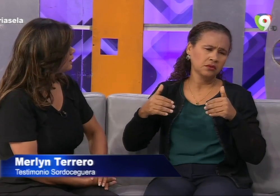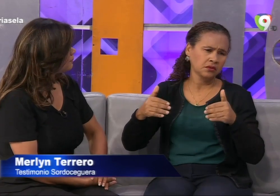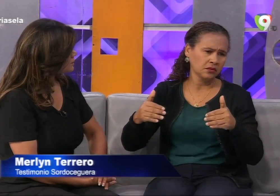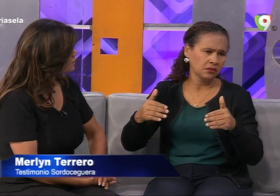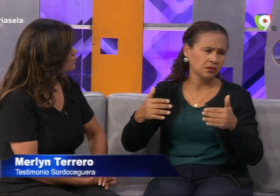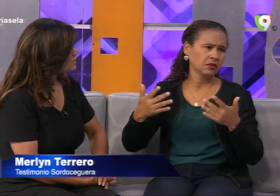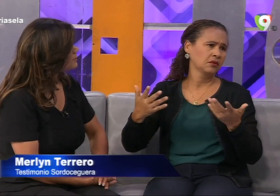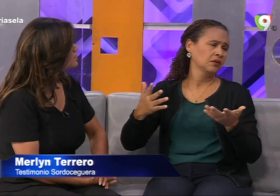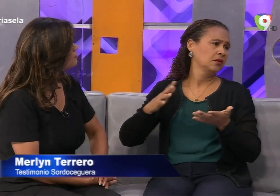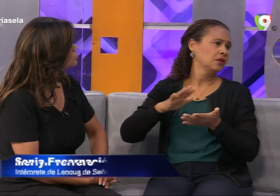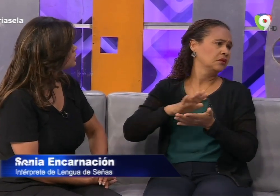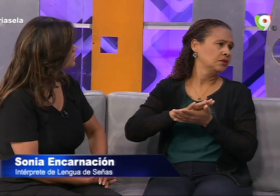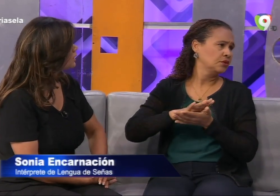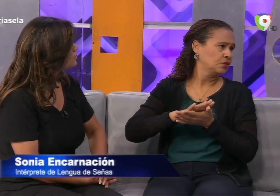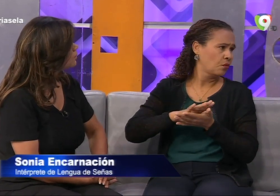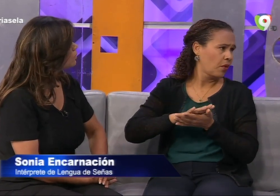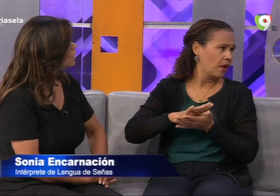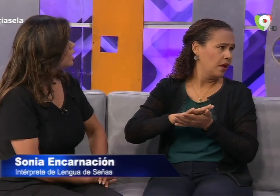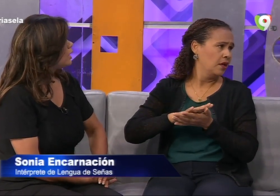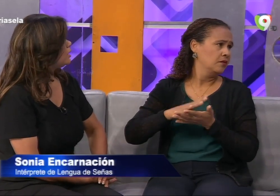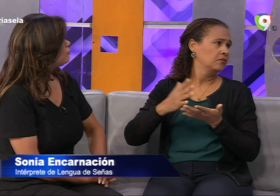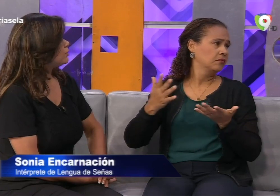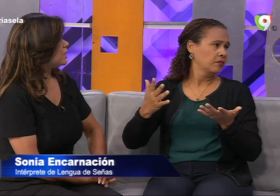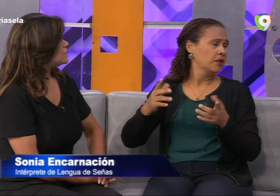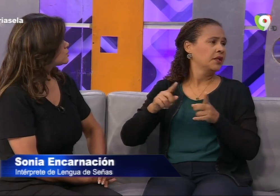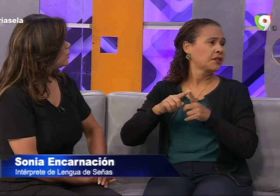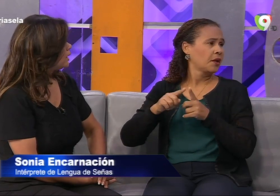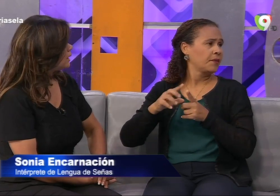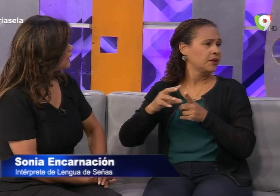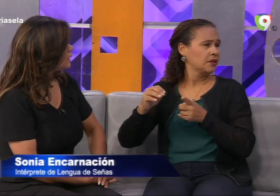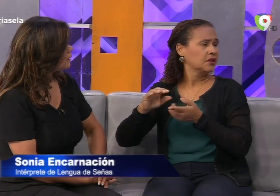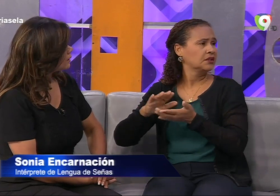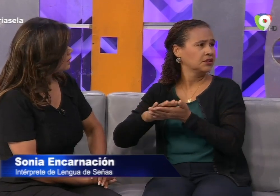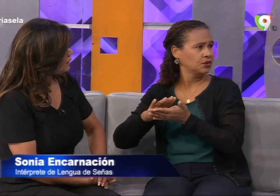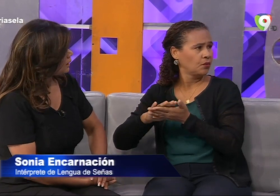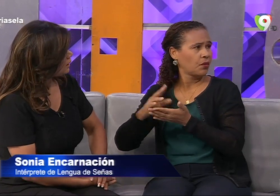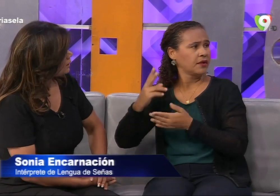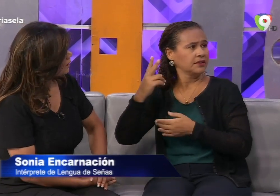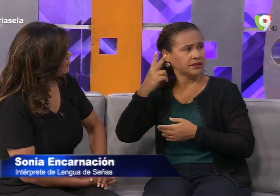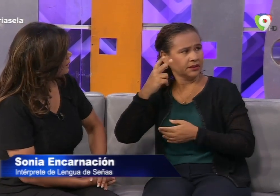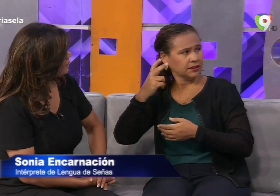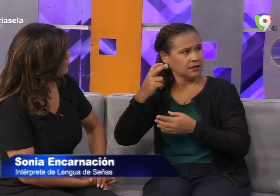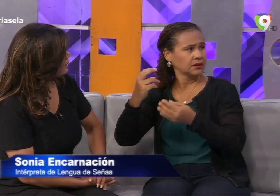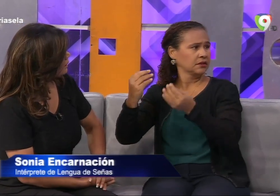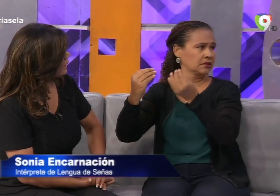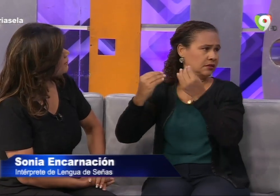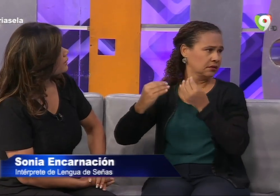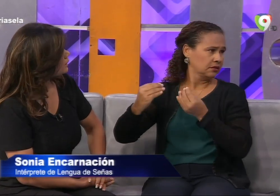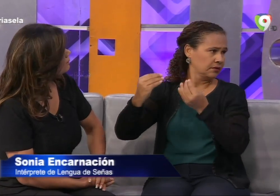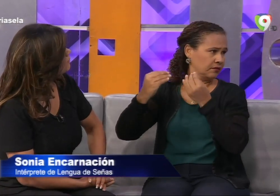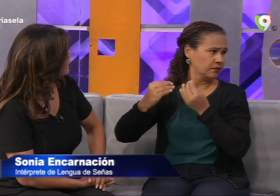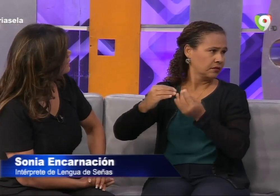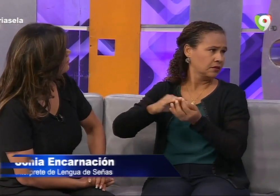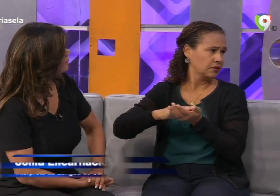comencé a pensar positivo, fui a la escuela y también aprendí braille,